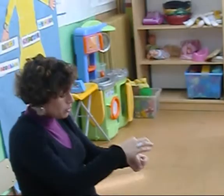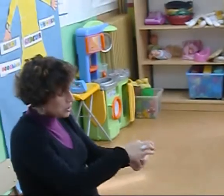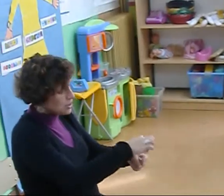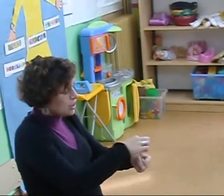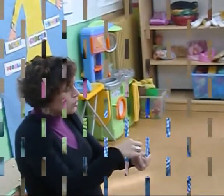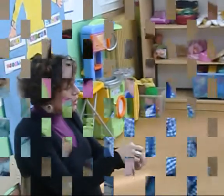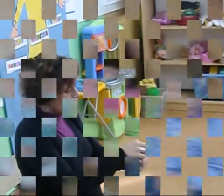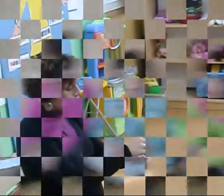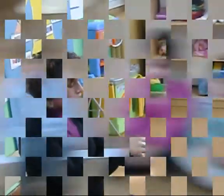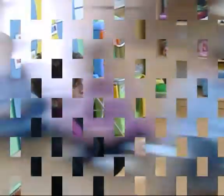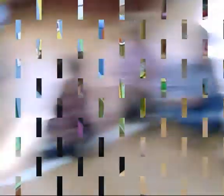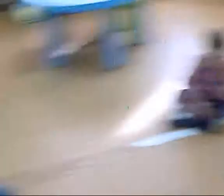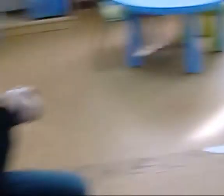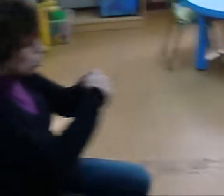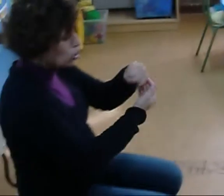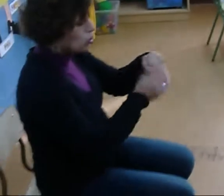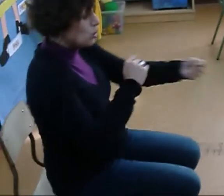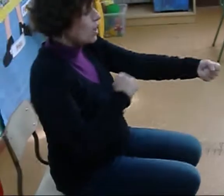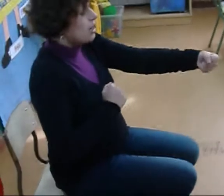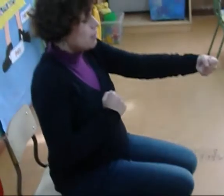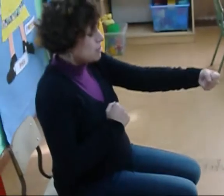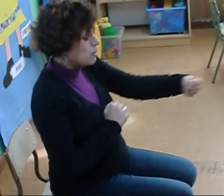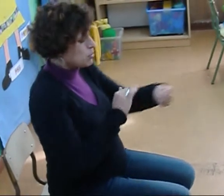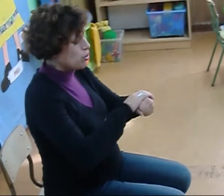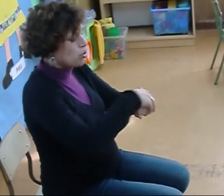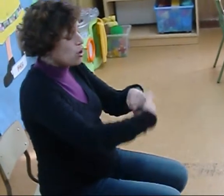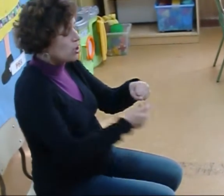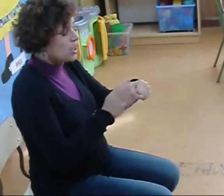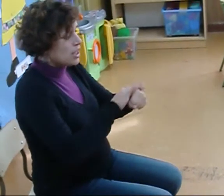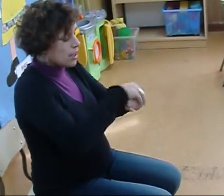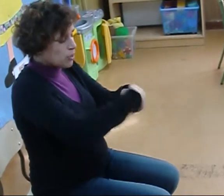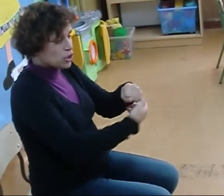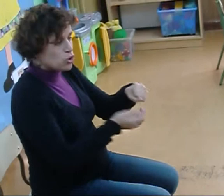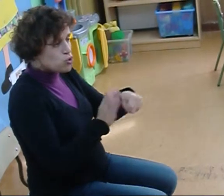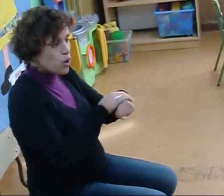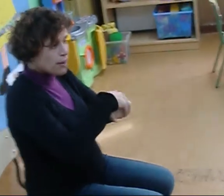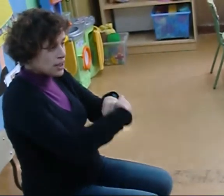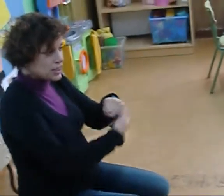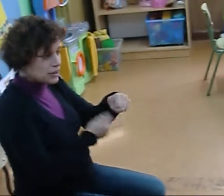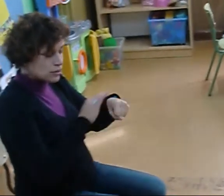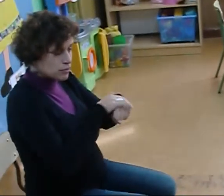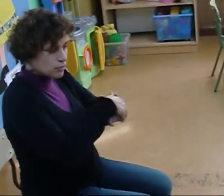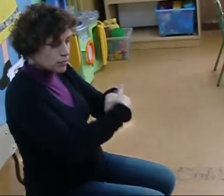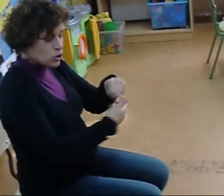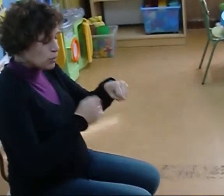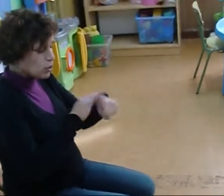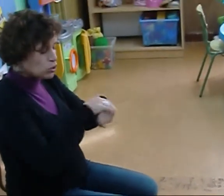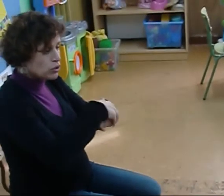Pois así é o kiwi, vale? Melocotón Igual Mesma posición Porque son suaves Os melocotón cando